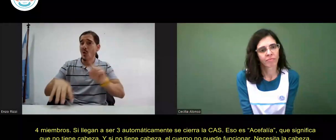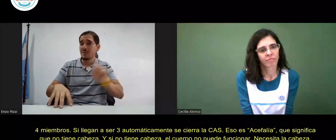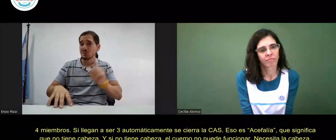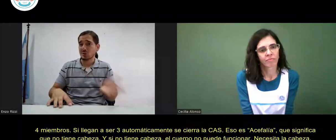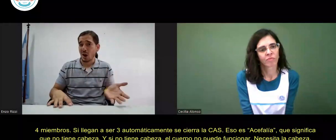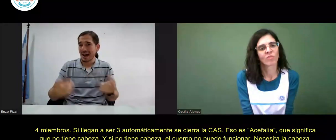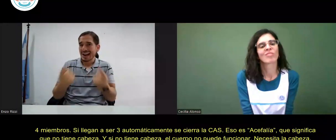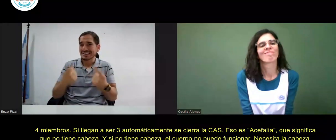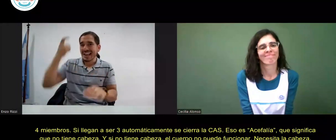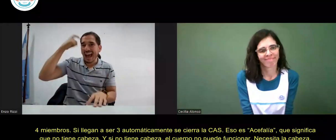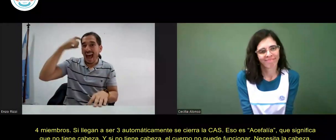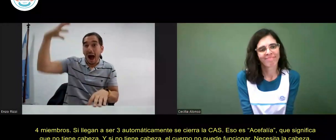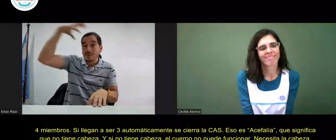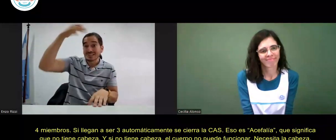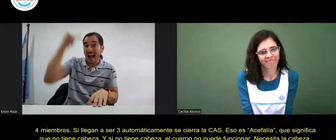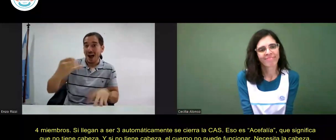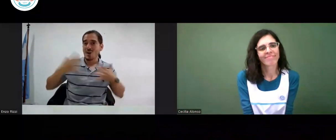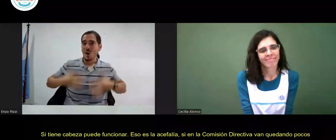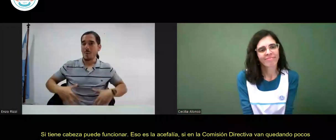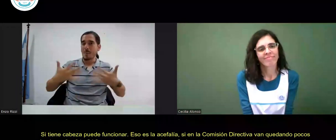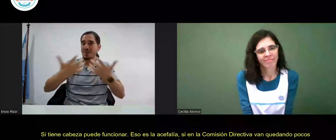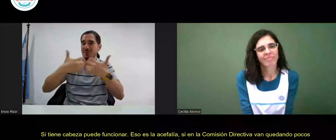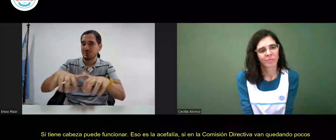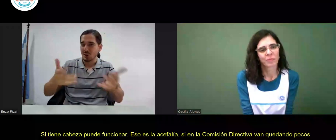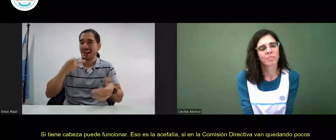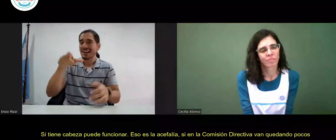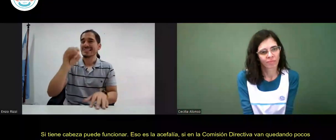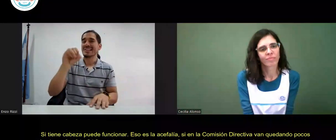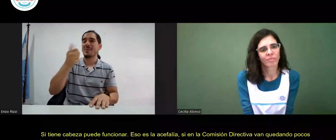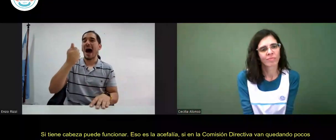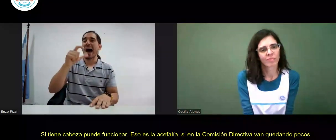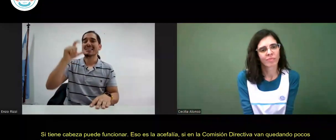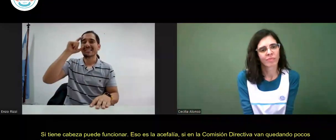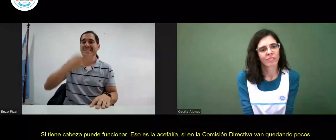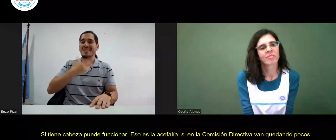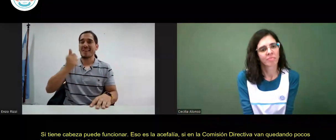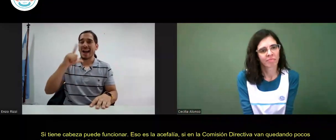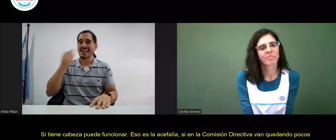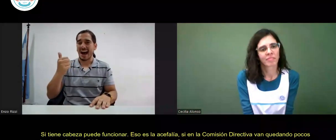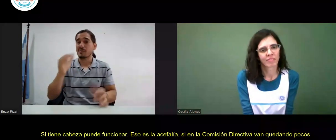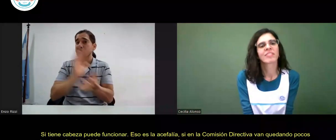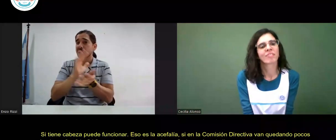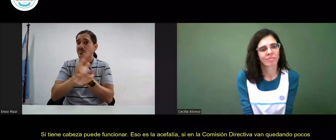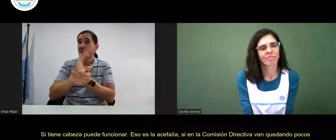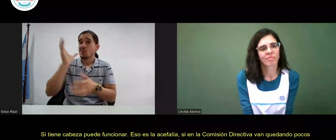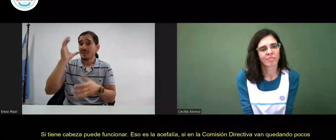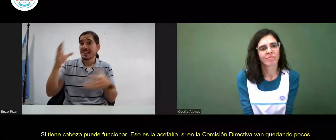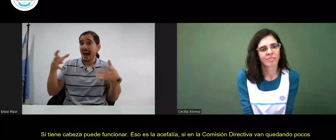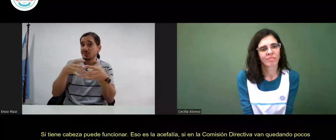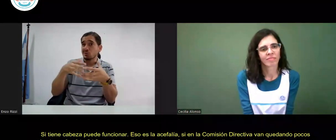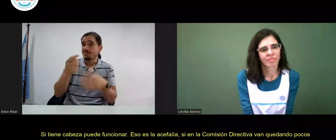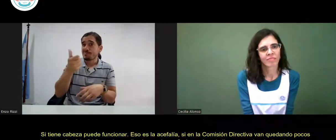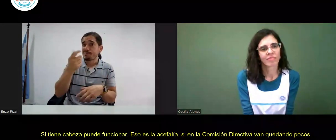Y si no tiene cabeza, el cuerpo no puede funcionar. Necesita la cabeza. Si tiene cabeza, puede